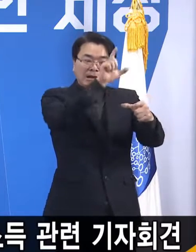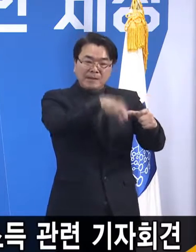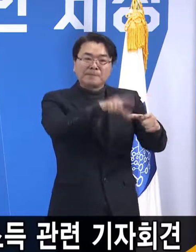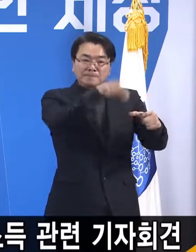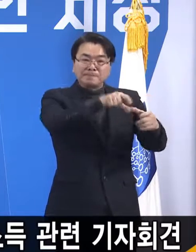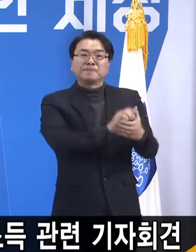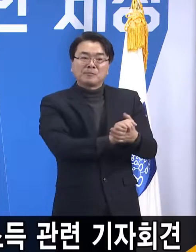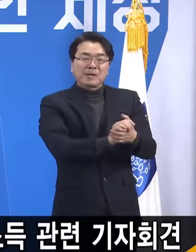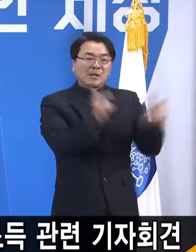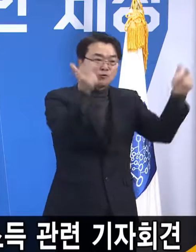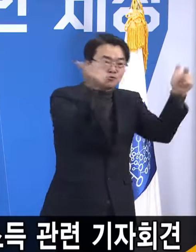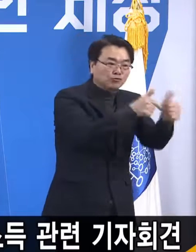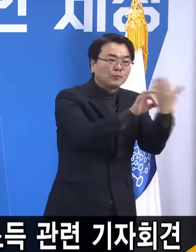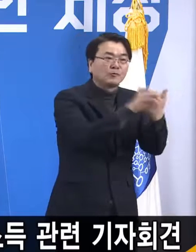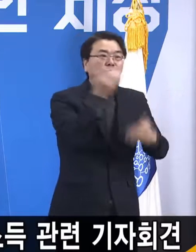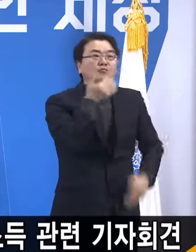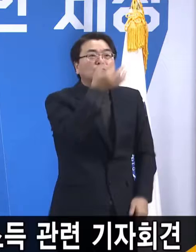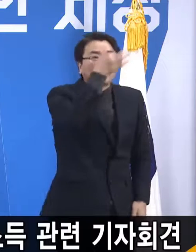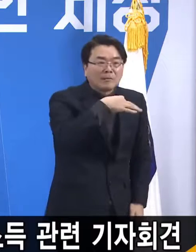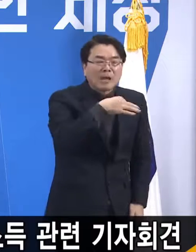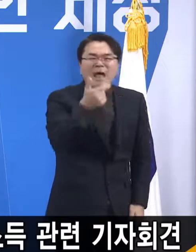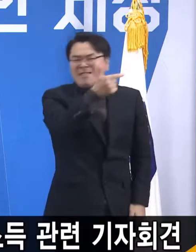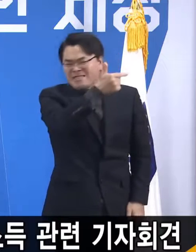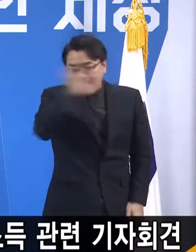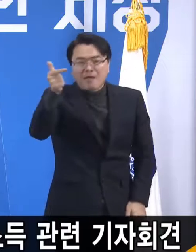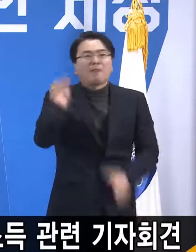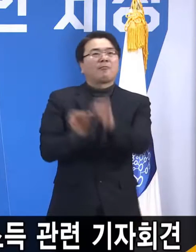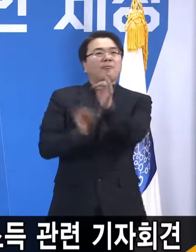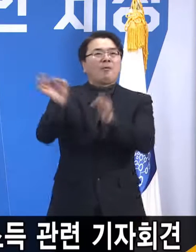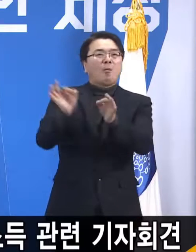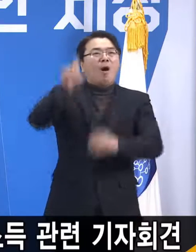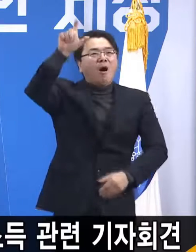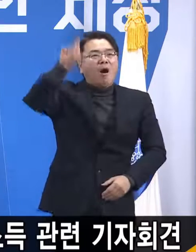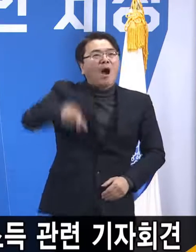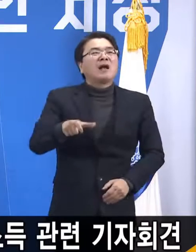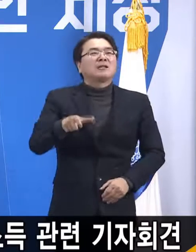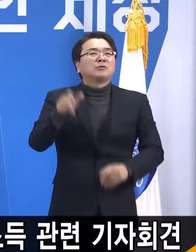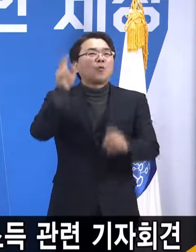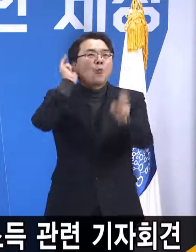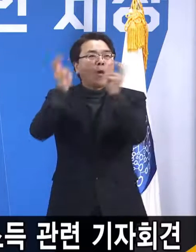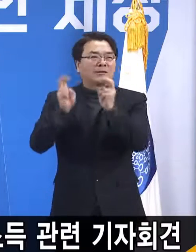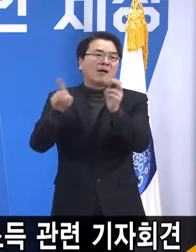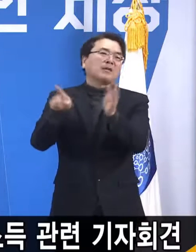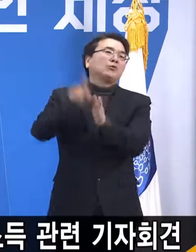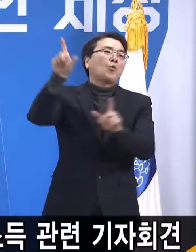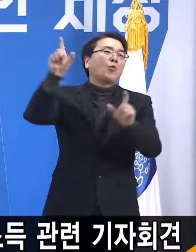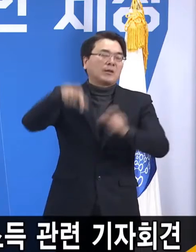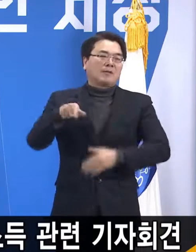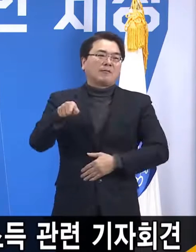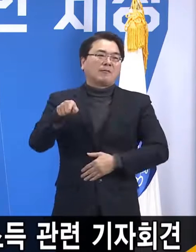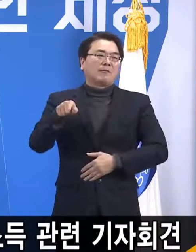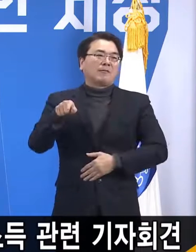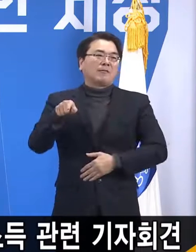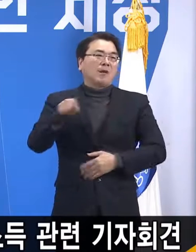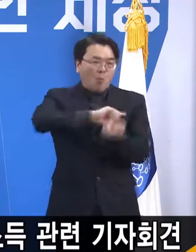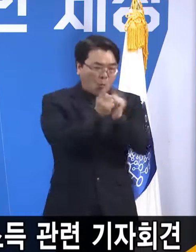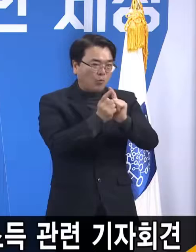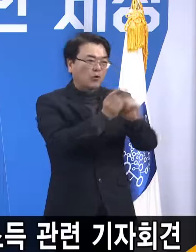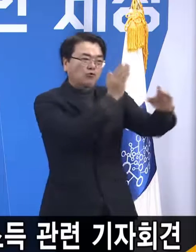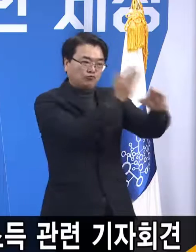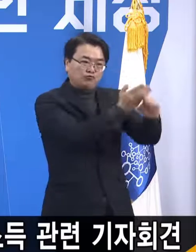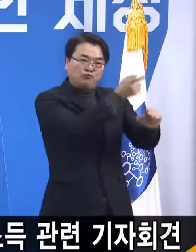이익 보는 것은 대형 유통기업들과 카드사들입니다. 손해보는 것은 중소상공인과